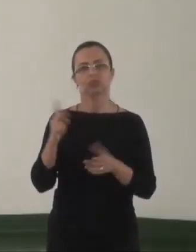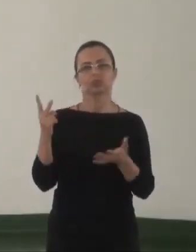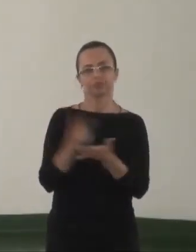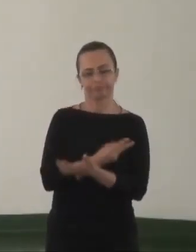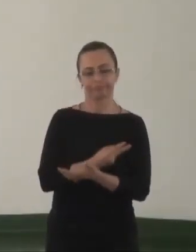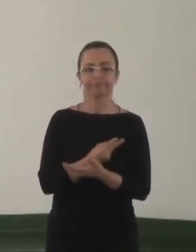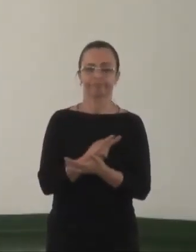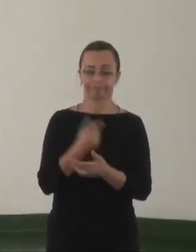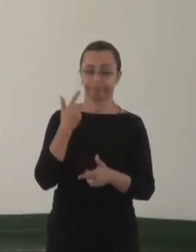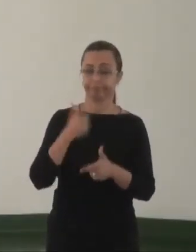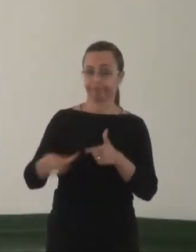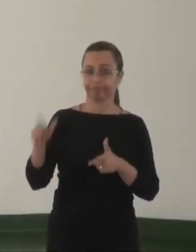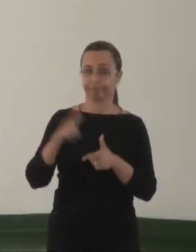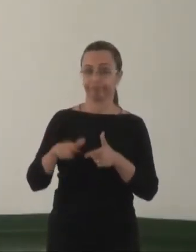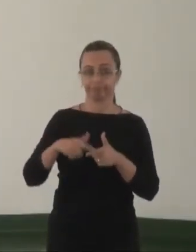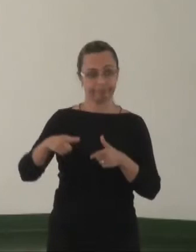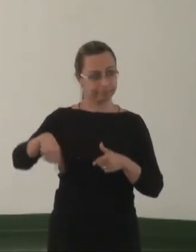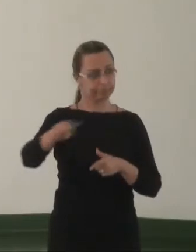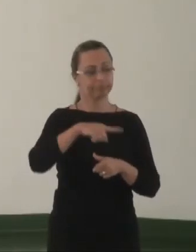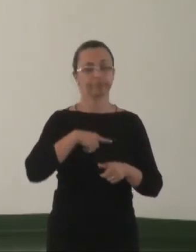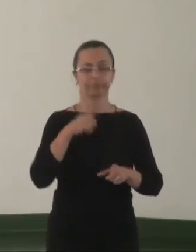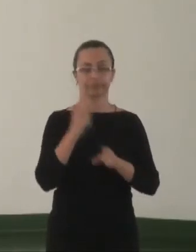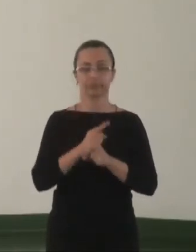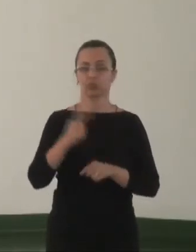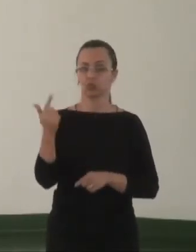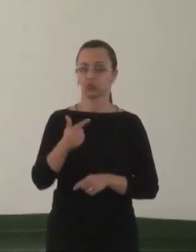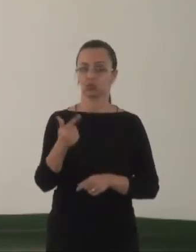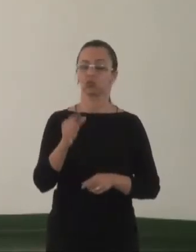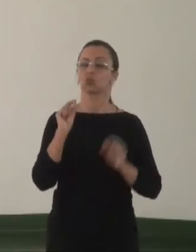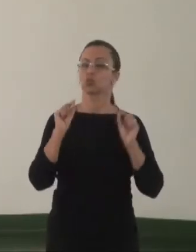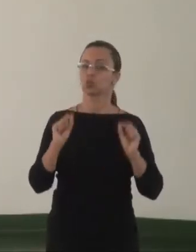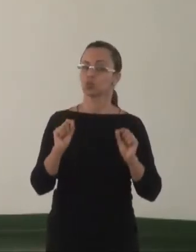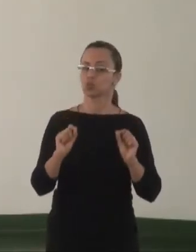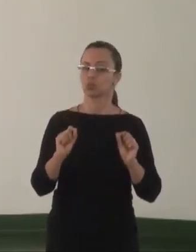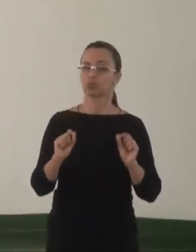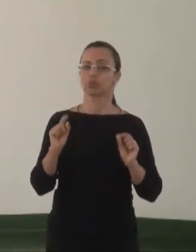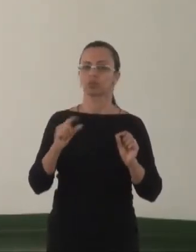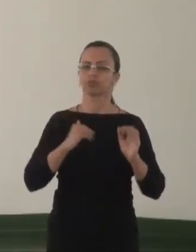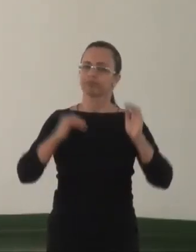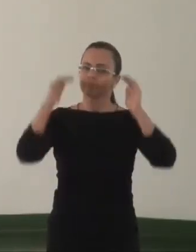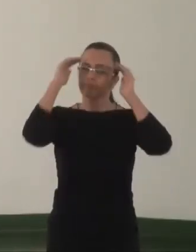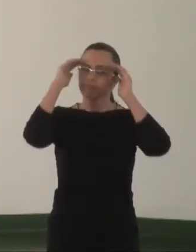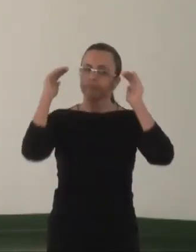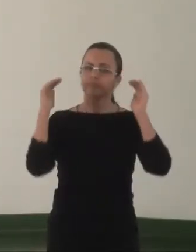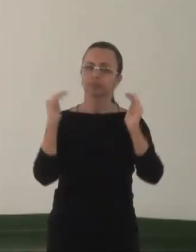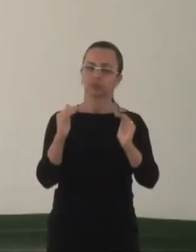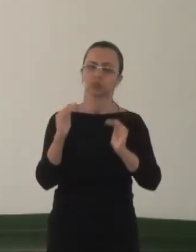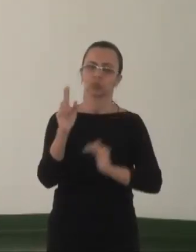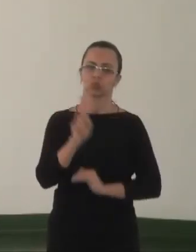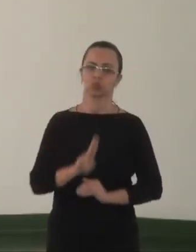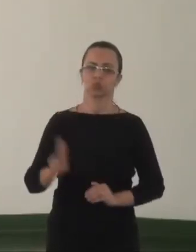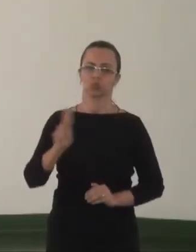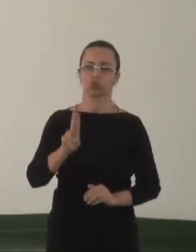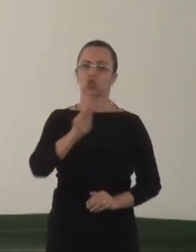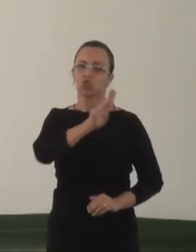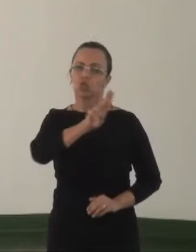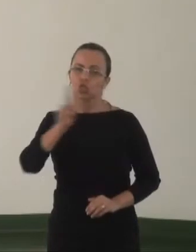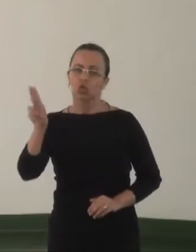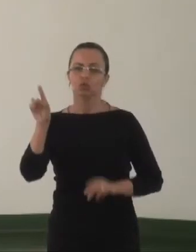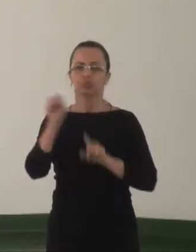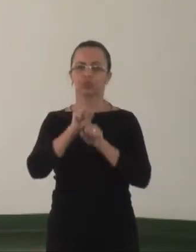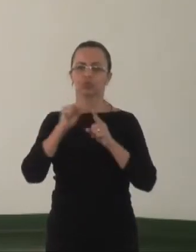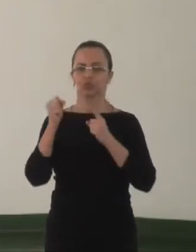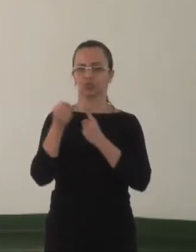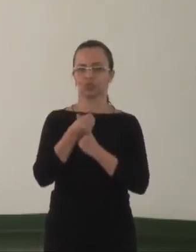houve problema aqui no nosso encontro, que é o segundo, com relação ao respeito do uso do nome social